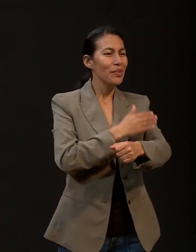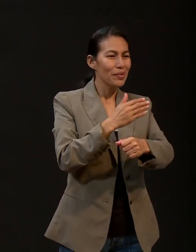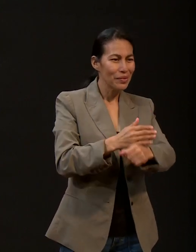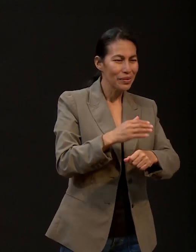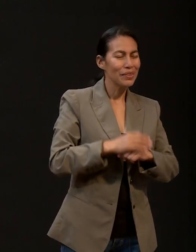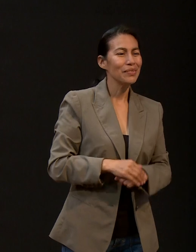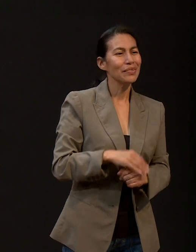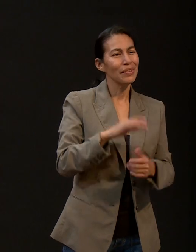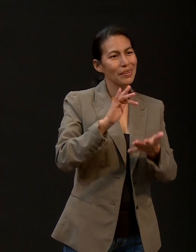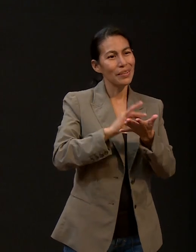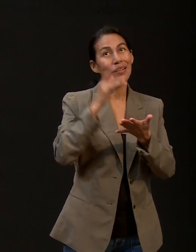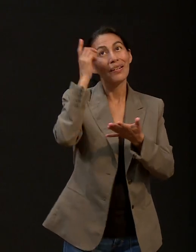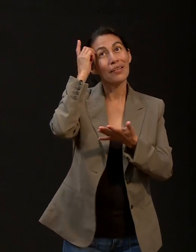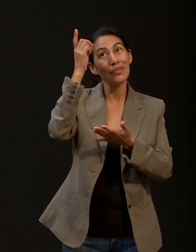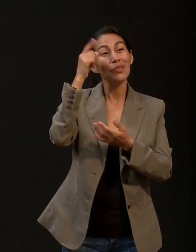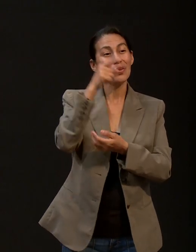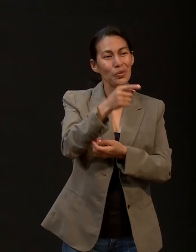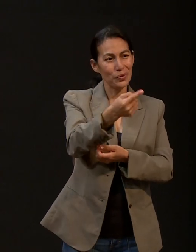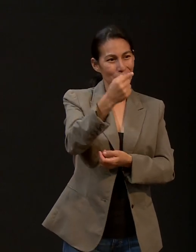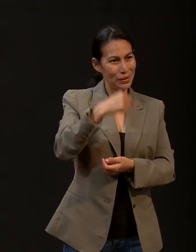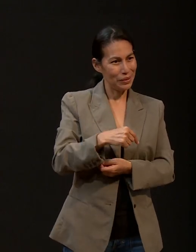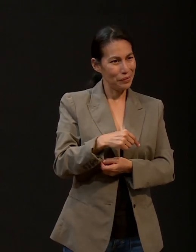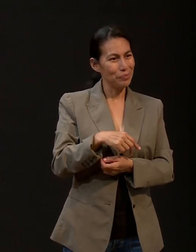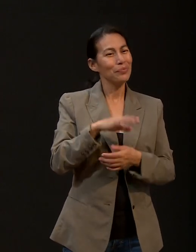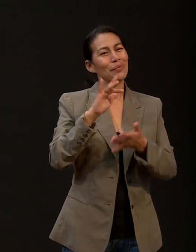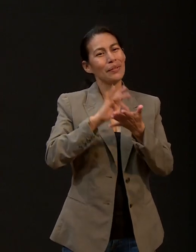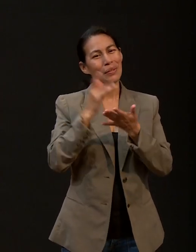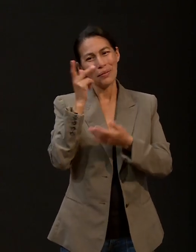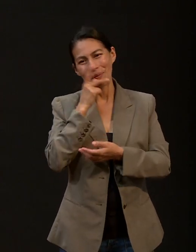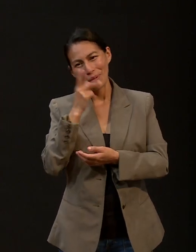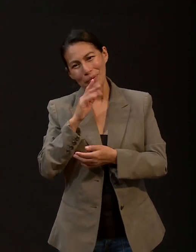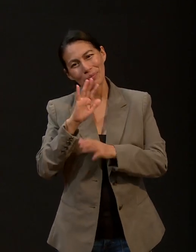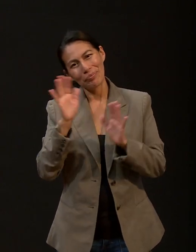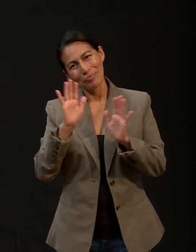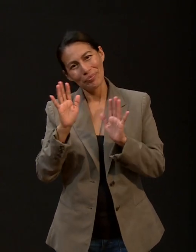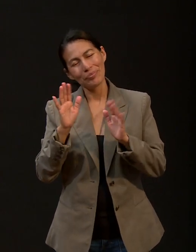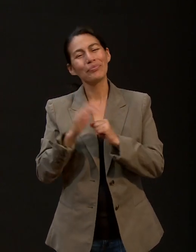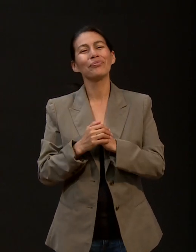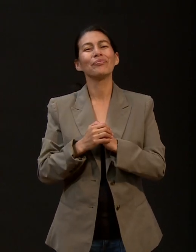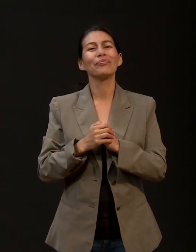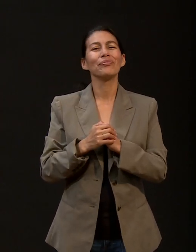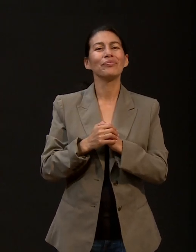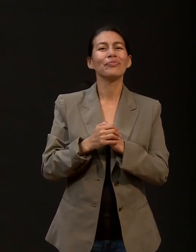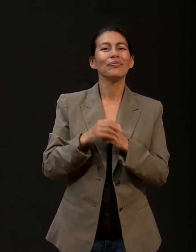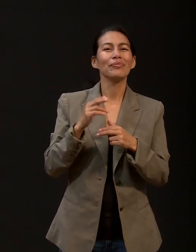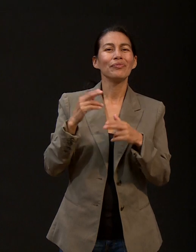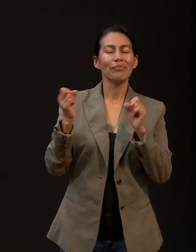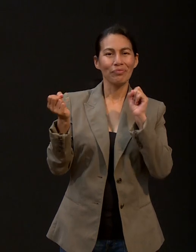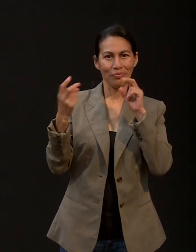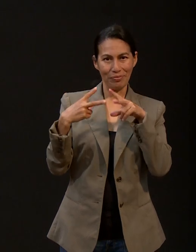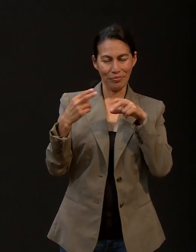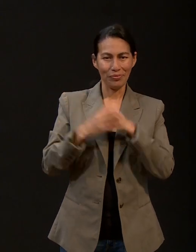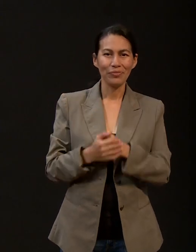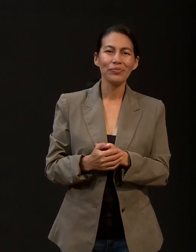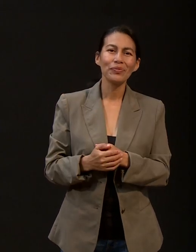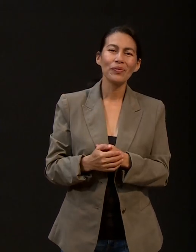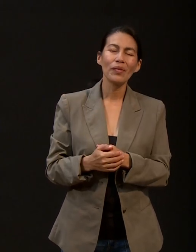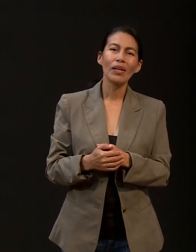agradecemos a Dios por tu visita. Gracias, pastor. Hasta pronto. Hasta pronto. Queridos, todo